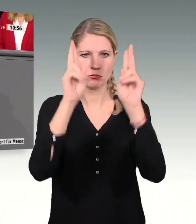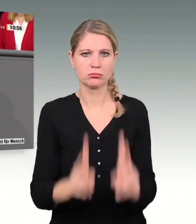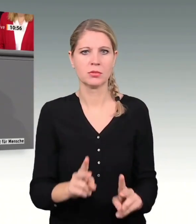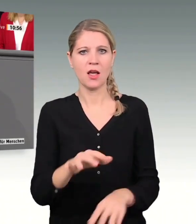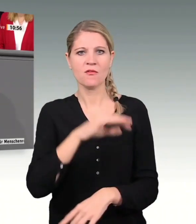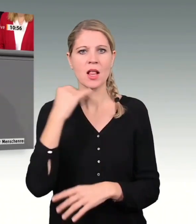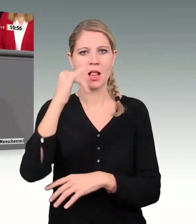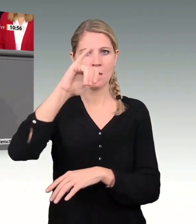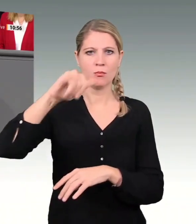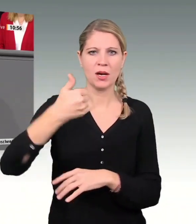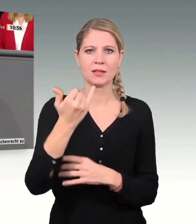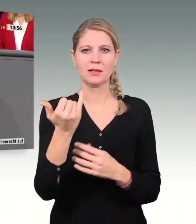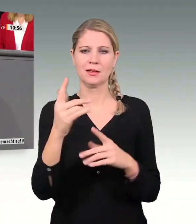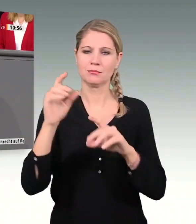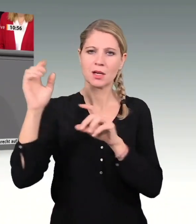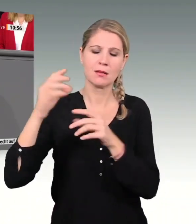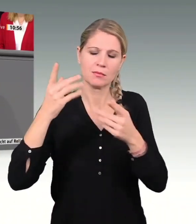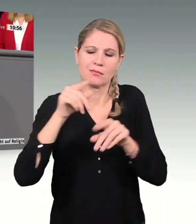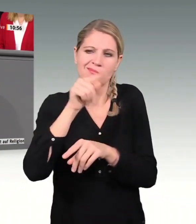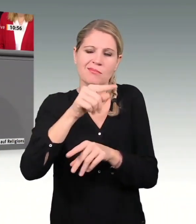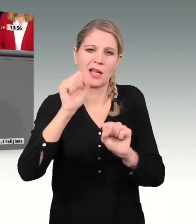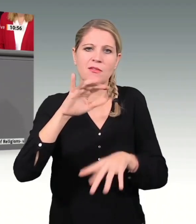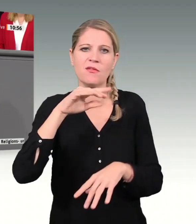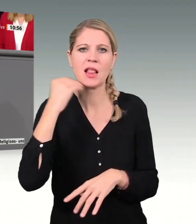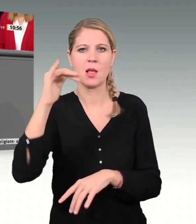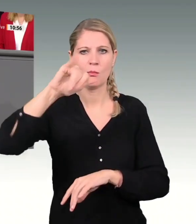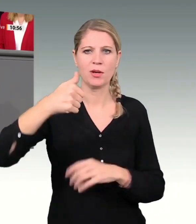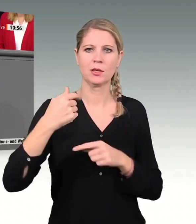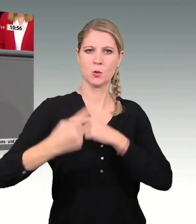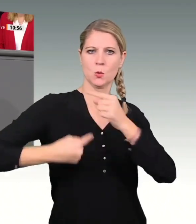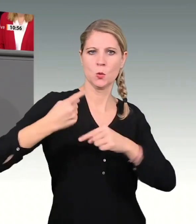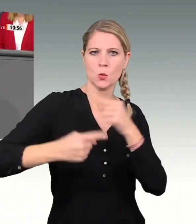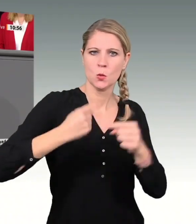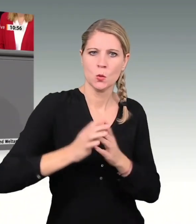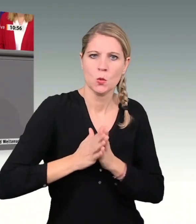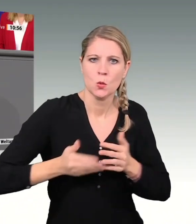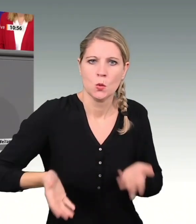alle Menschen, alle Kinder die gleichen Chancen haben, unabhängig von ihrer Ethnie oder Religion.